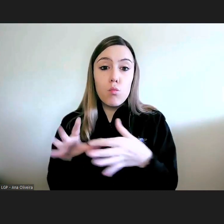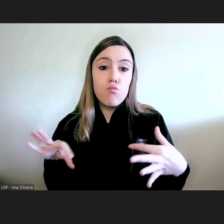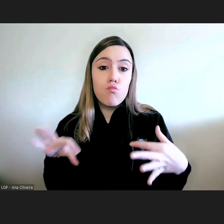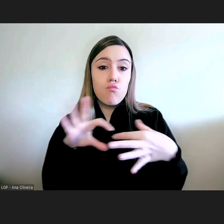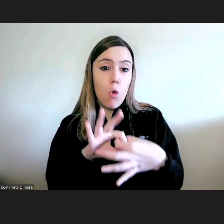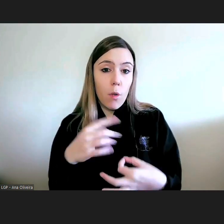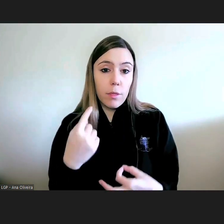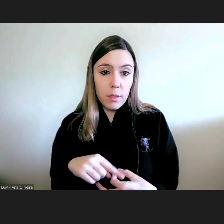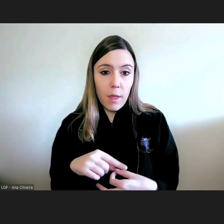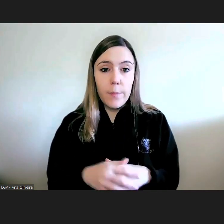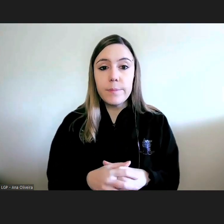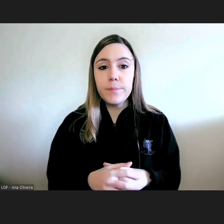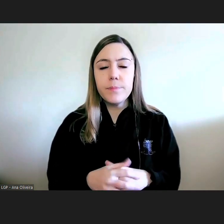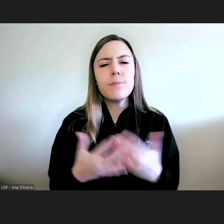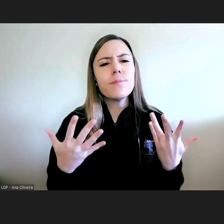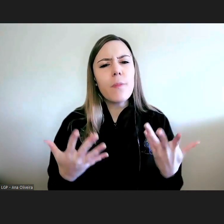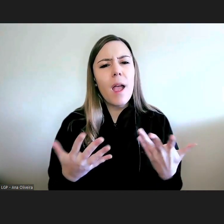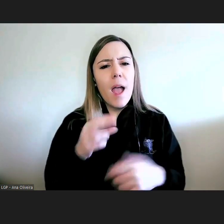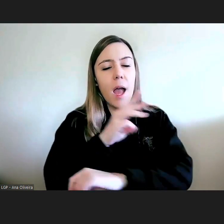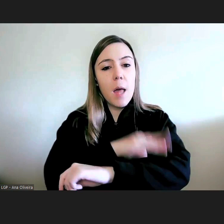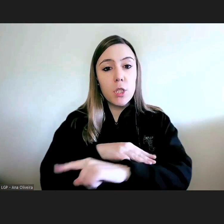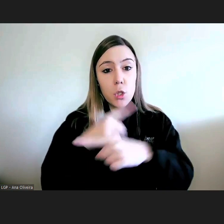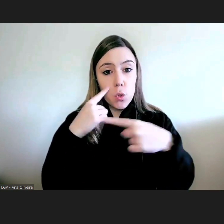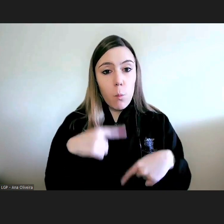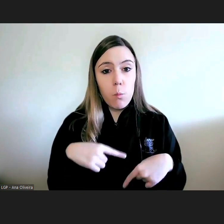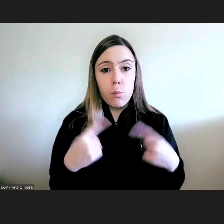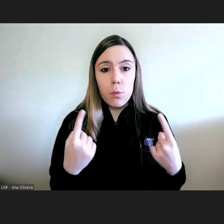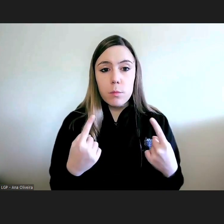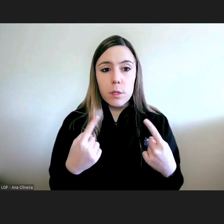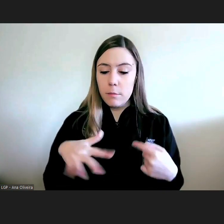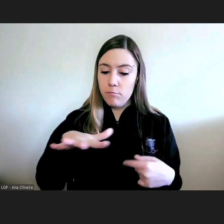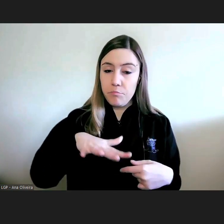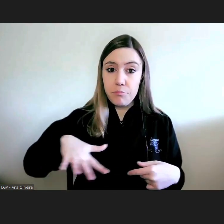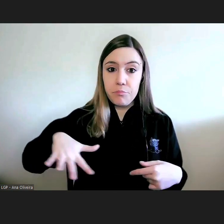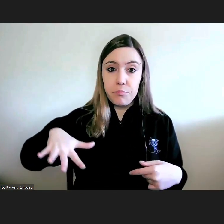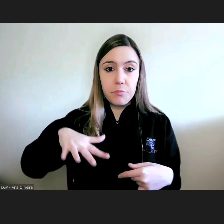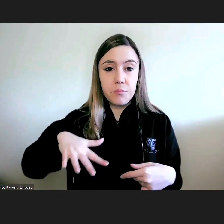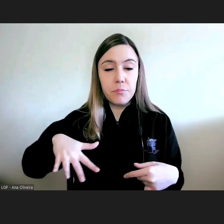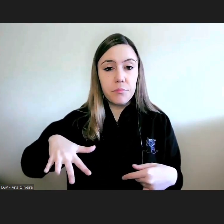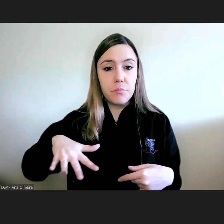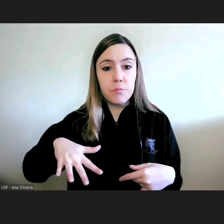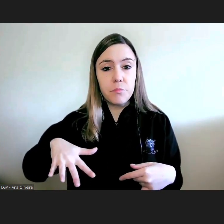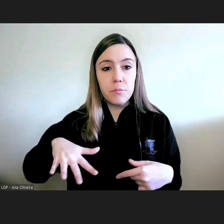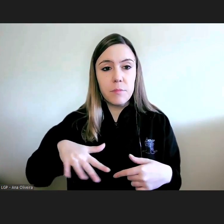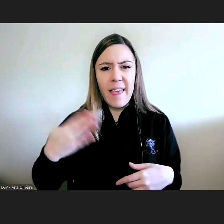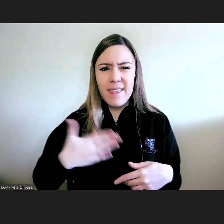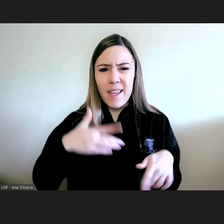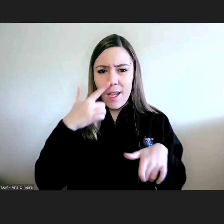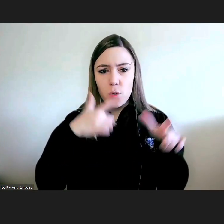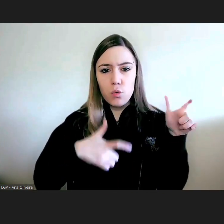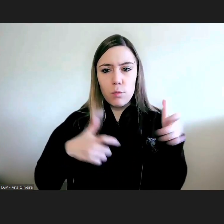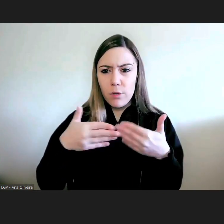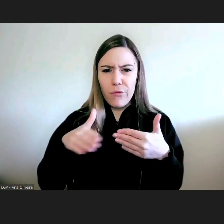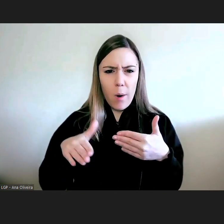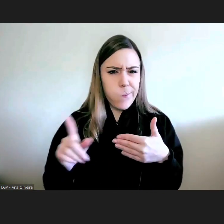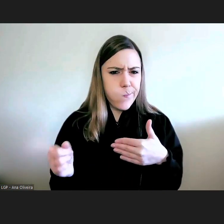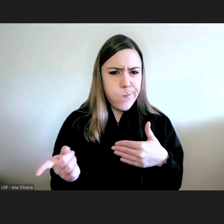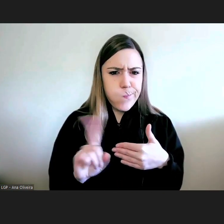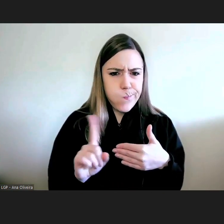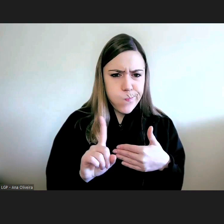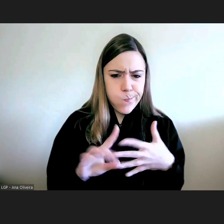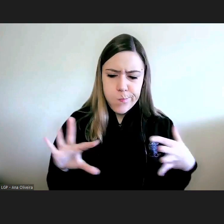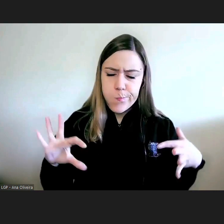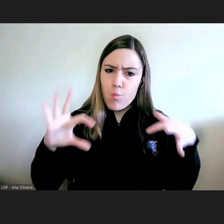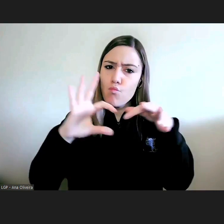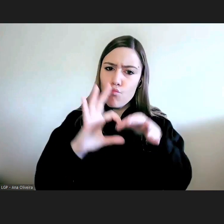portanto a administração pública não é de maneira nenhuma um espaço fora dos direitos humanos no qual os direitos